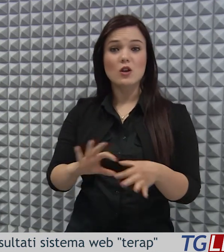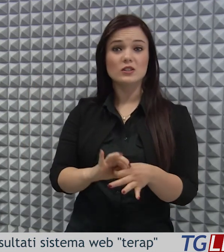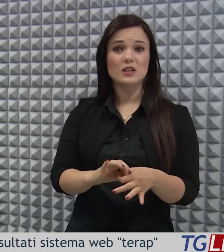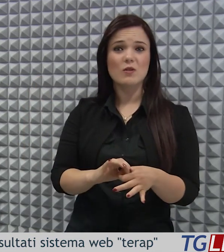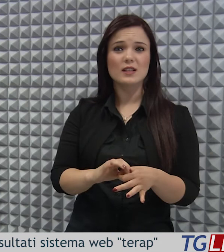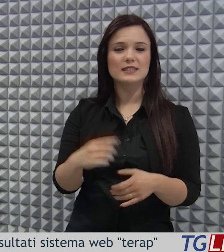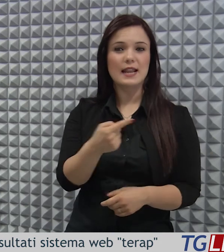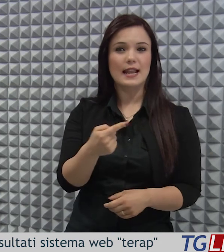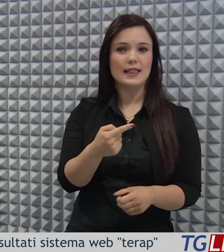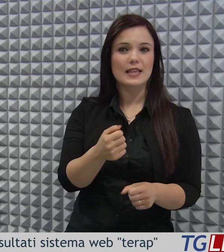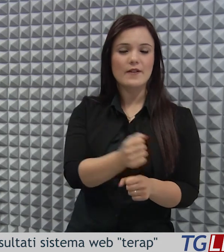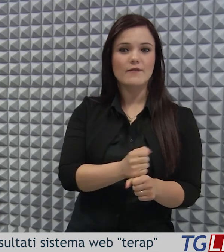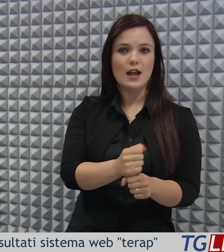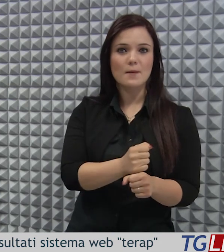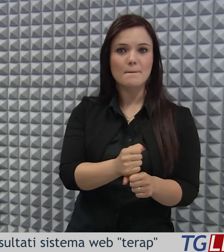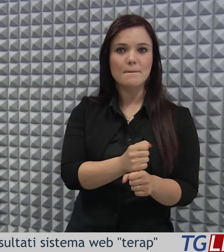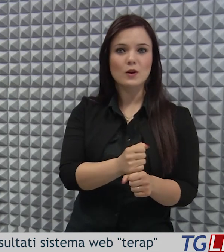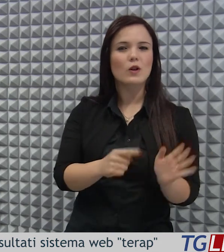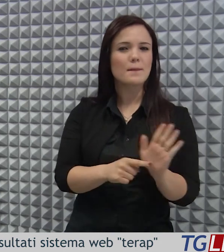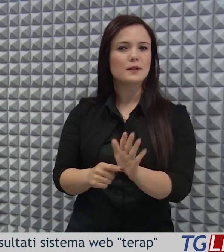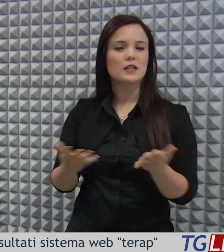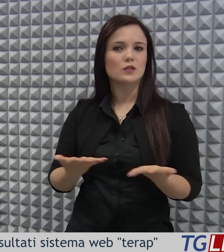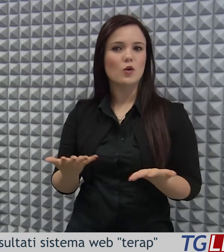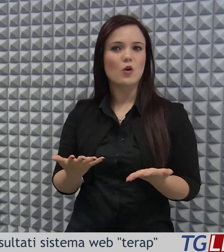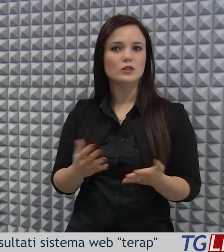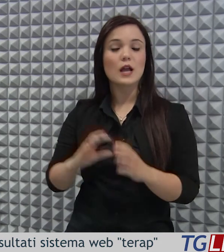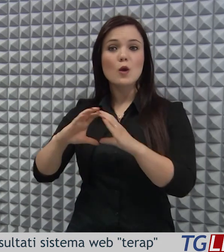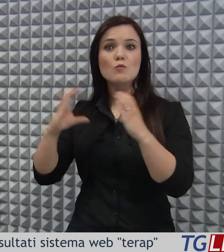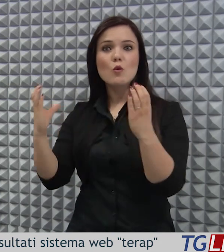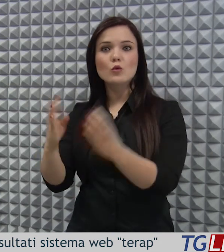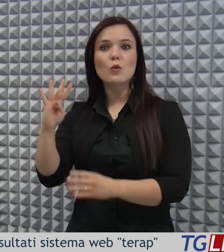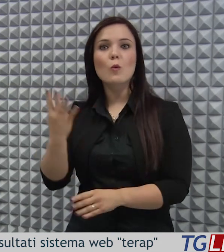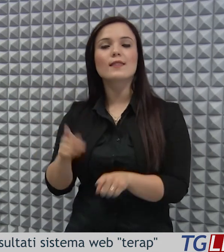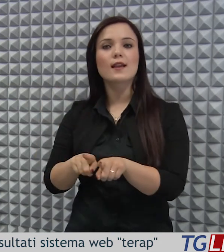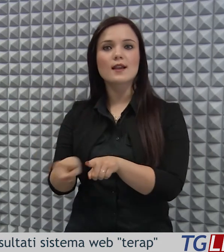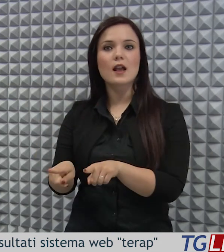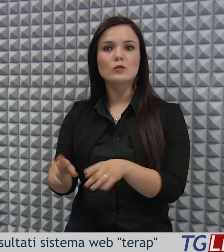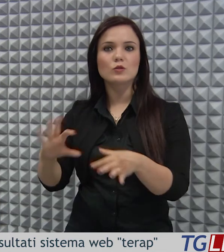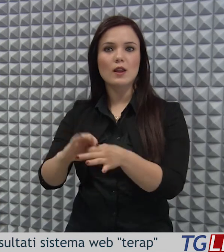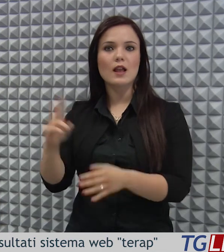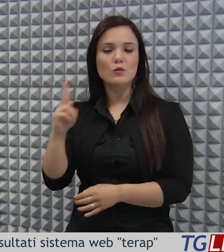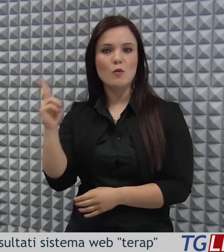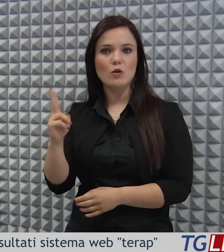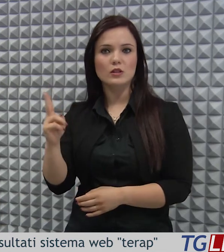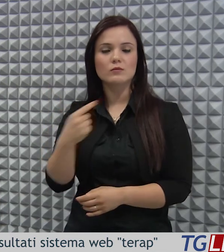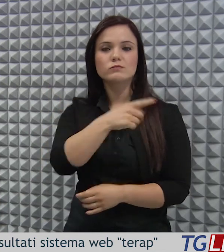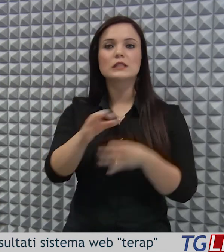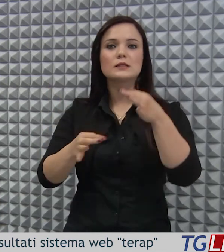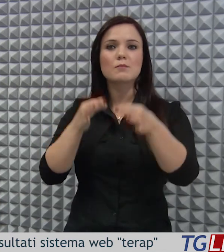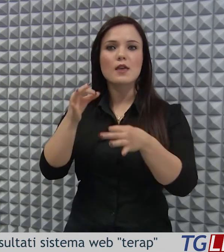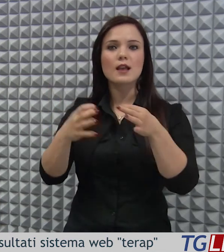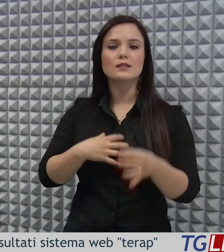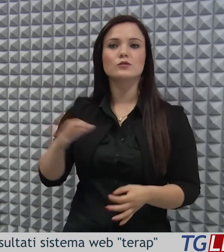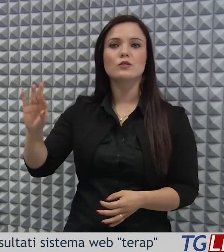reazioni avverse da farmaco rappresentano la quarta causa di morte nel mondo, ha